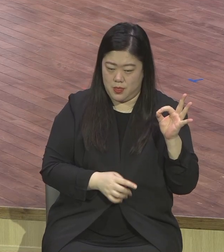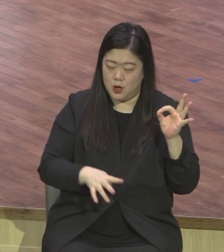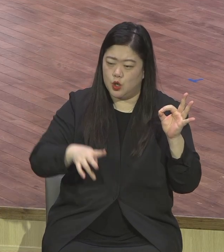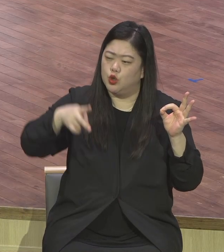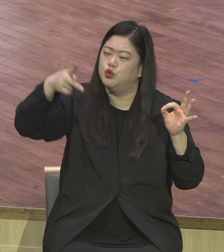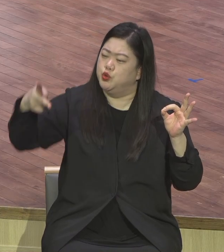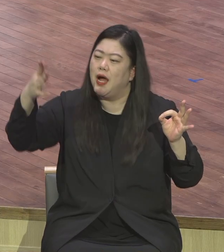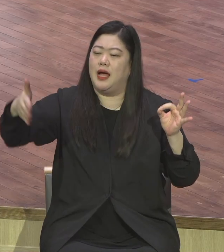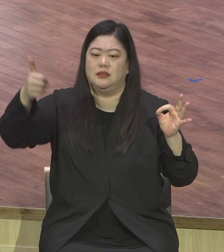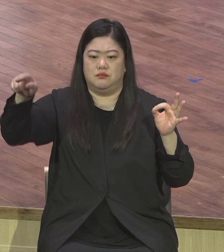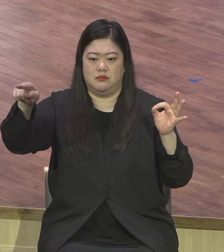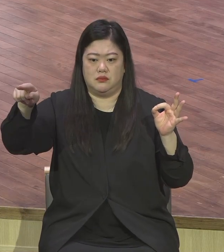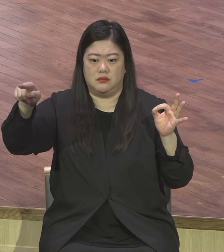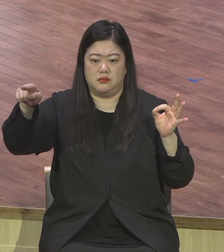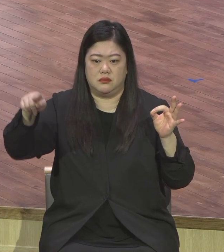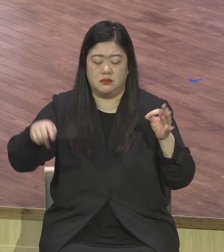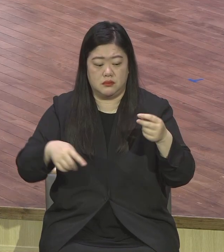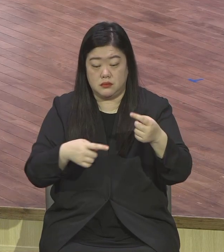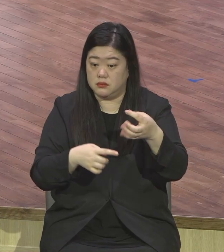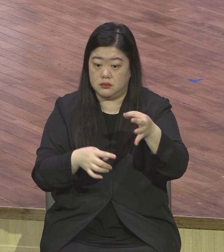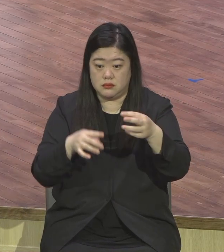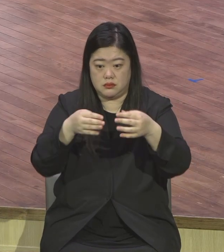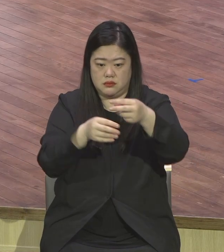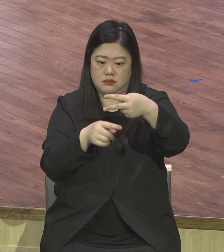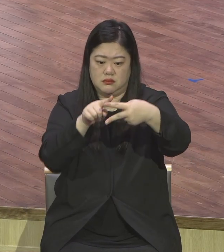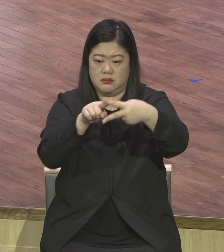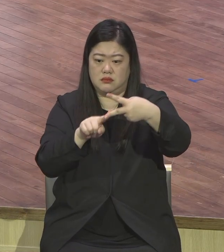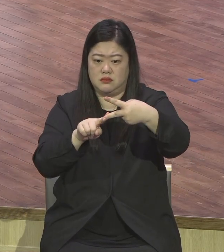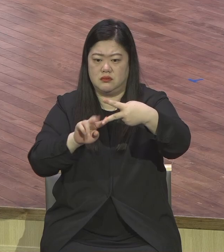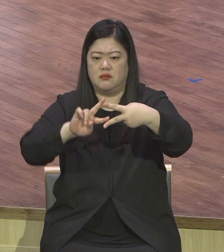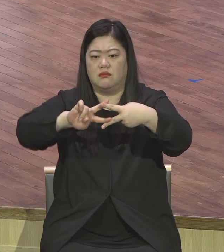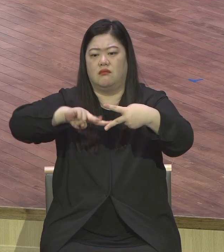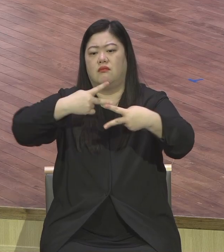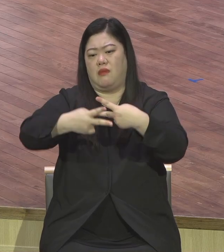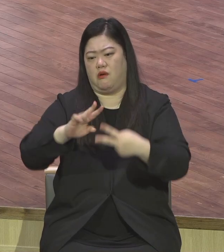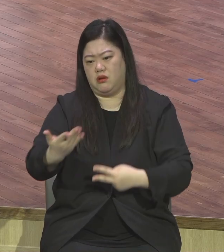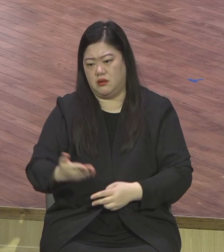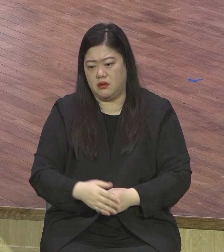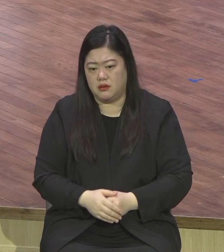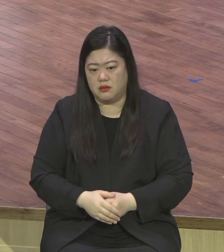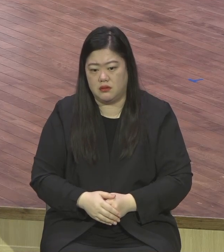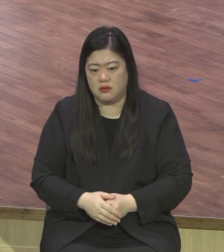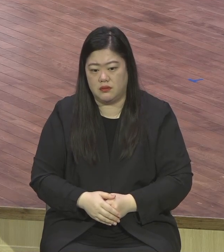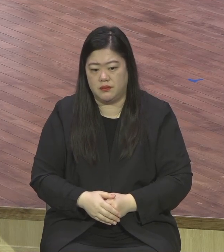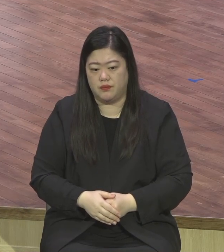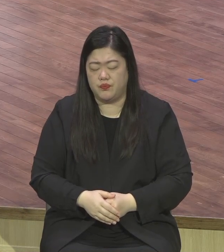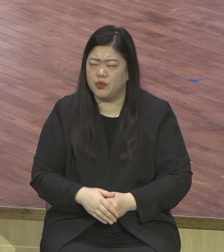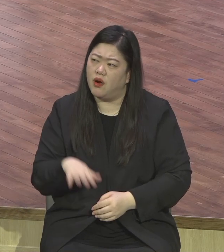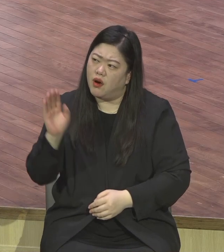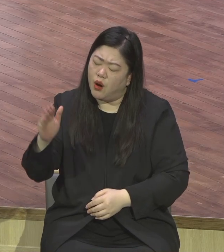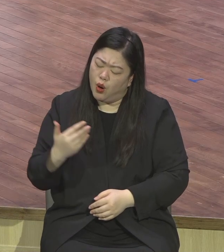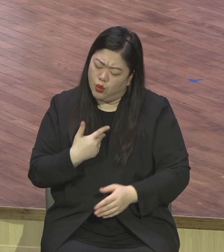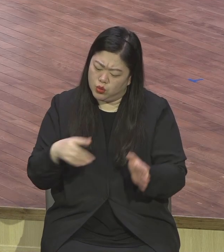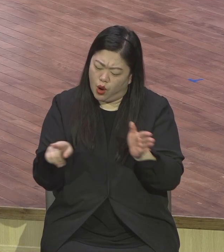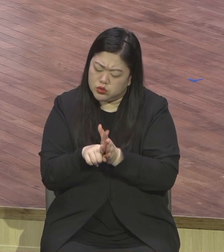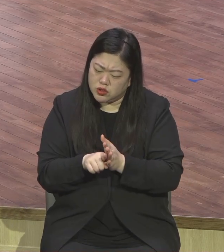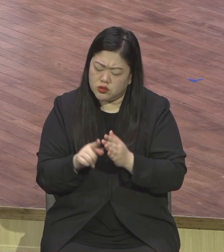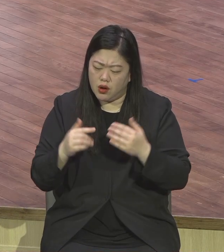나는 왜 응답 못 받습니까? 나는 왜 신앙이 안 잘합니까? 나는 왜 이렇게 힘있게 신앙생활 못하고 확신있게 못합니까?